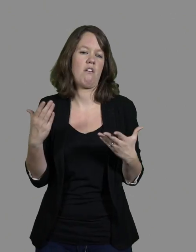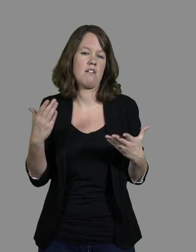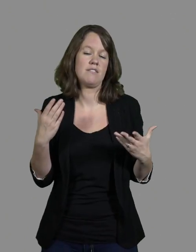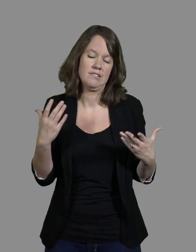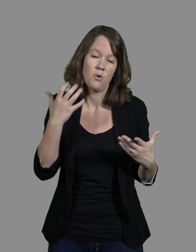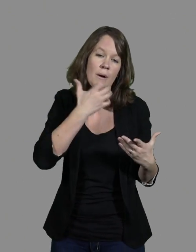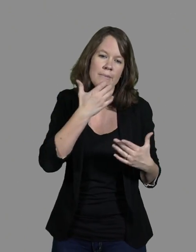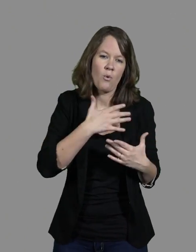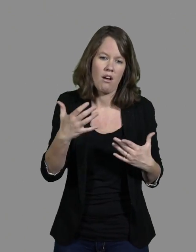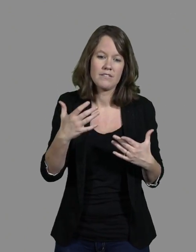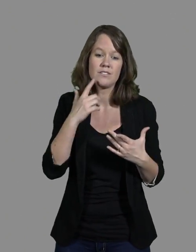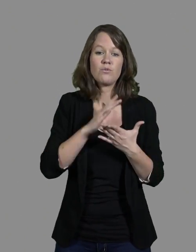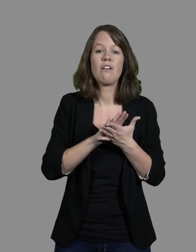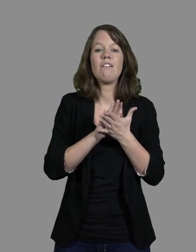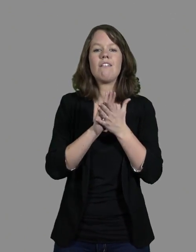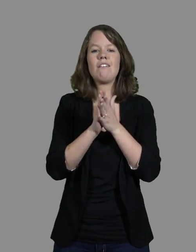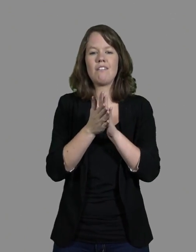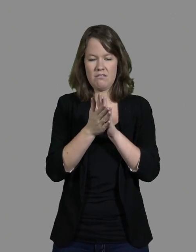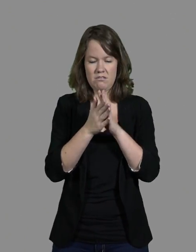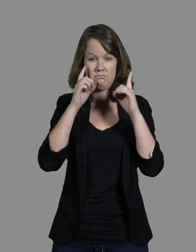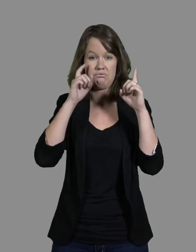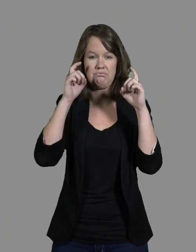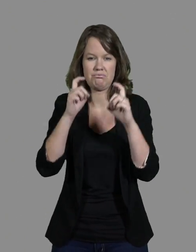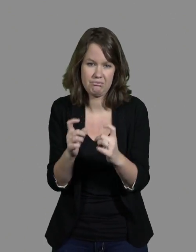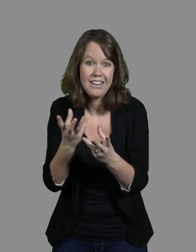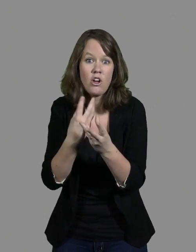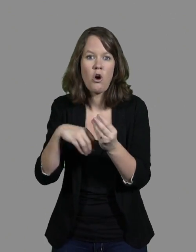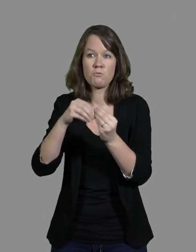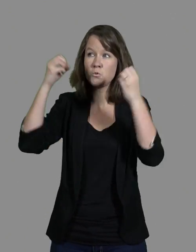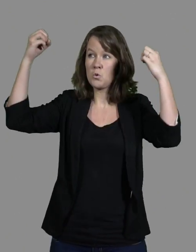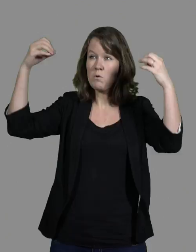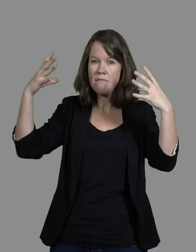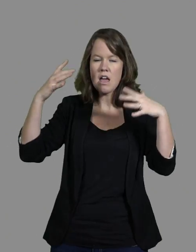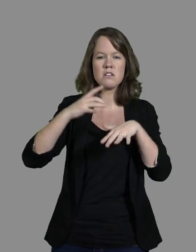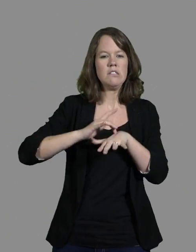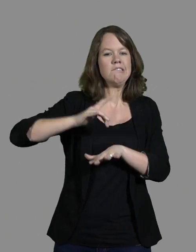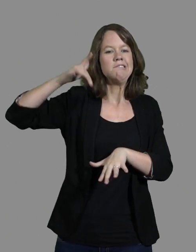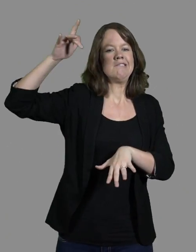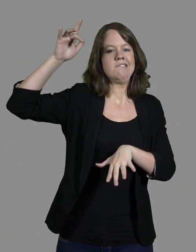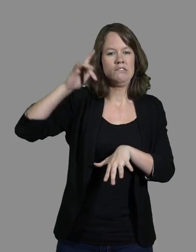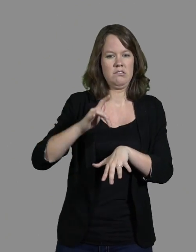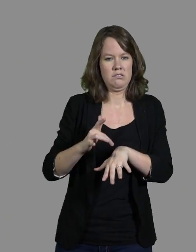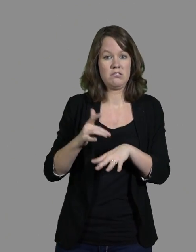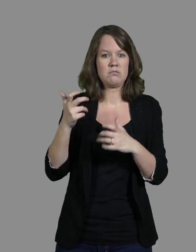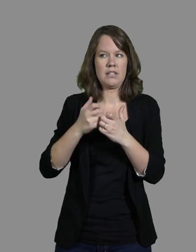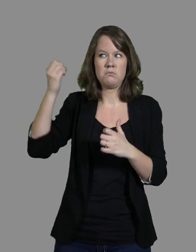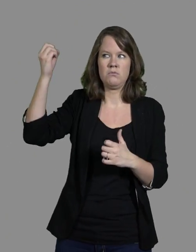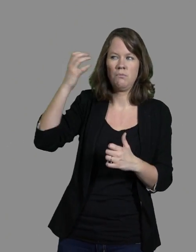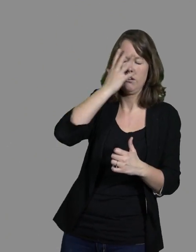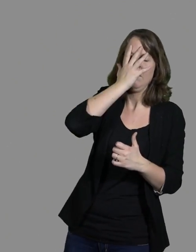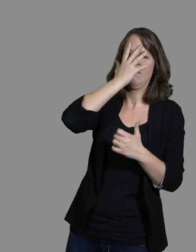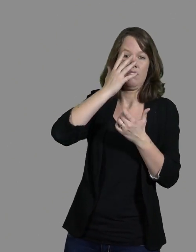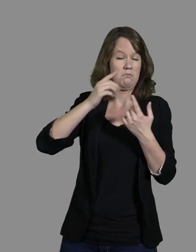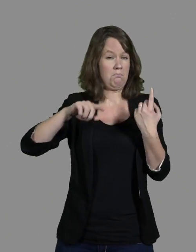devenir déficient visuel, on ne supporte pas la lumière. Donc, ça peut... on peut faire des crises d'épilepsie. En fait, moi, il m'est arrivé beaucoup de